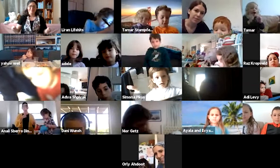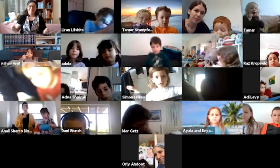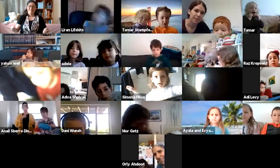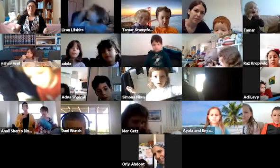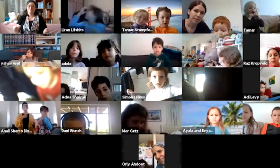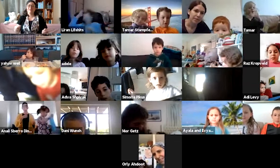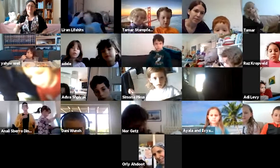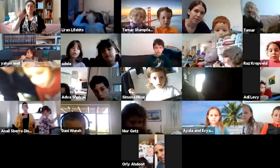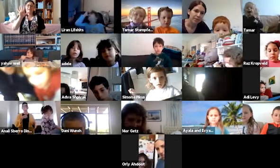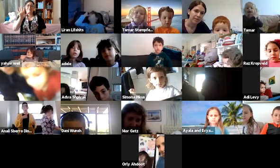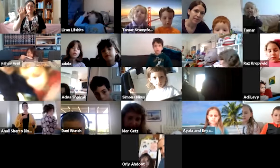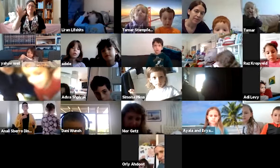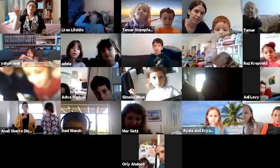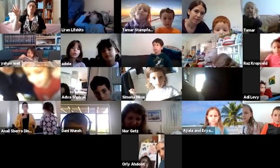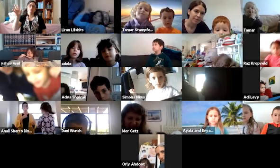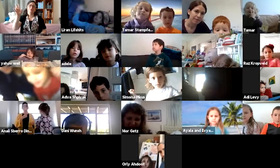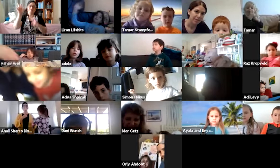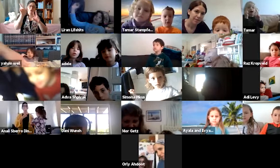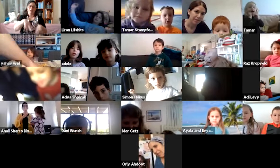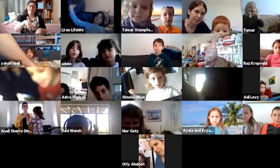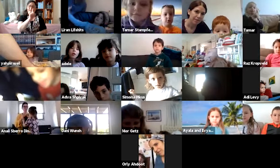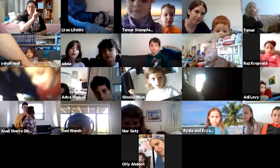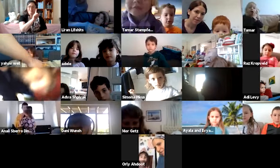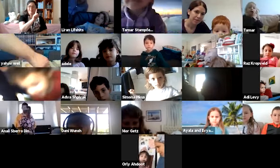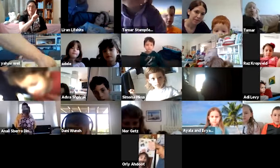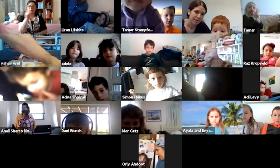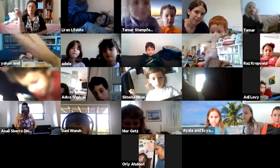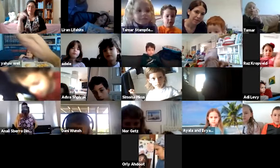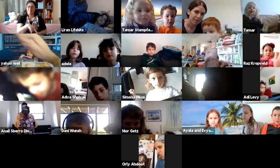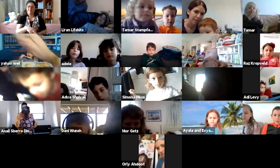אז בואו נעשה מי חמש ואנחנו נחזור לאחד. בסדר? אנחנו נראה למטה.